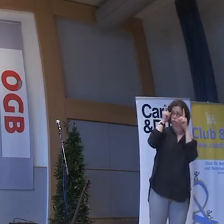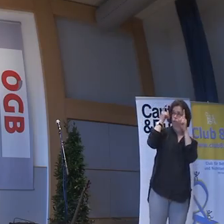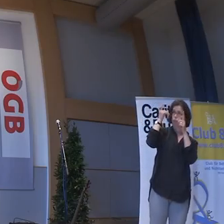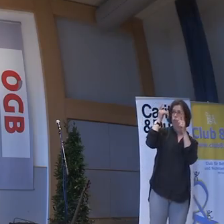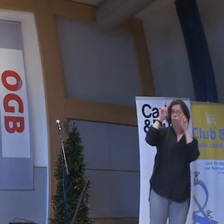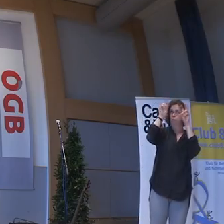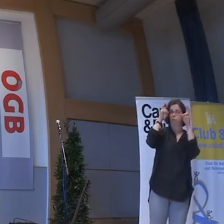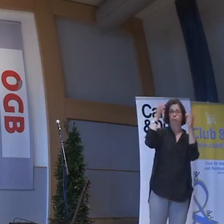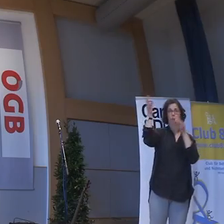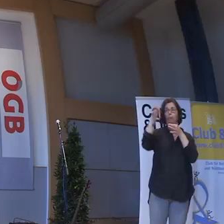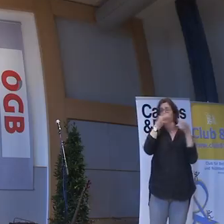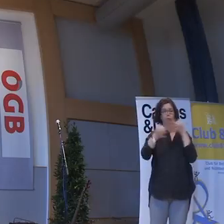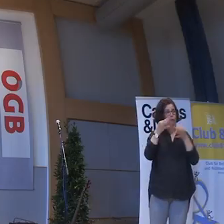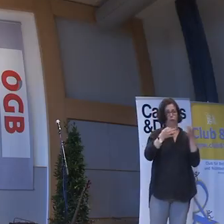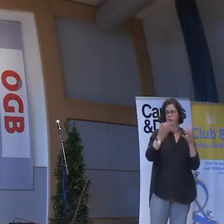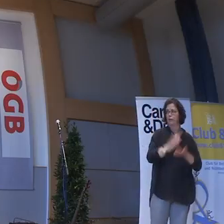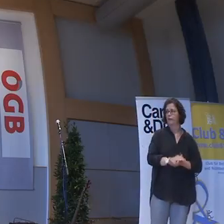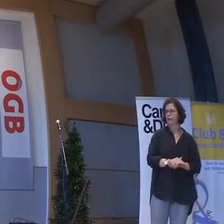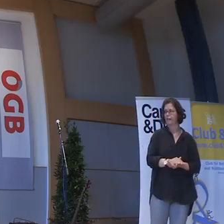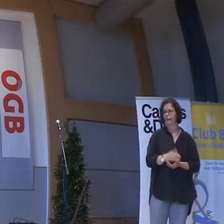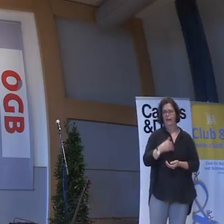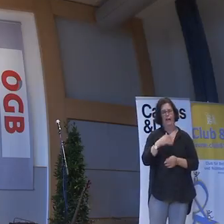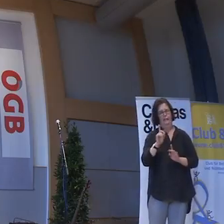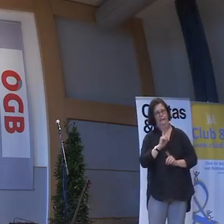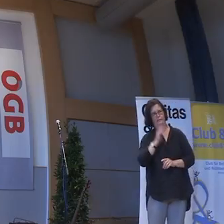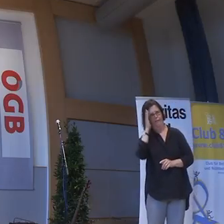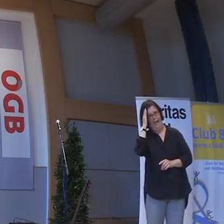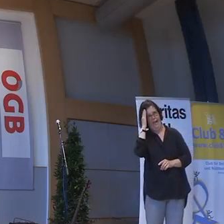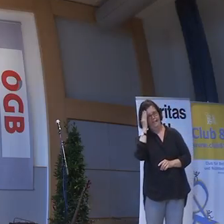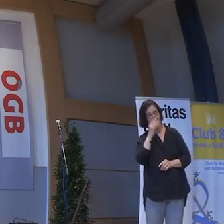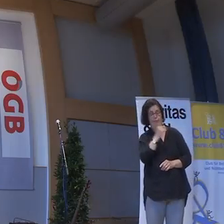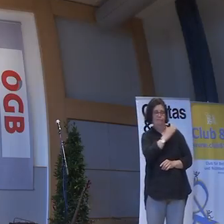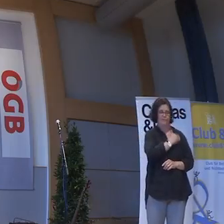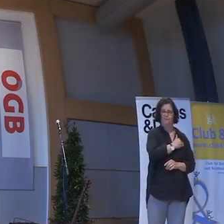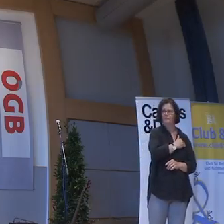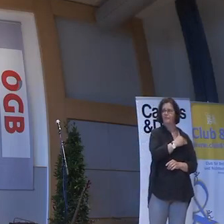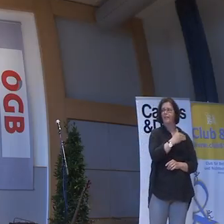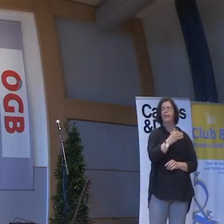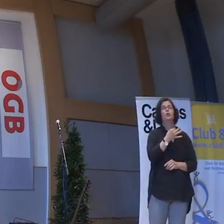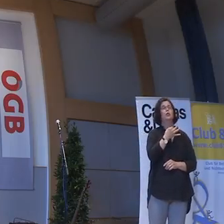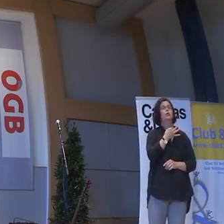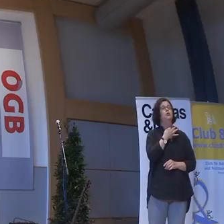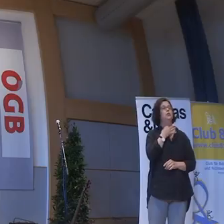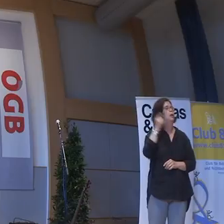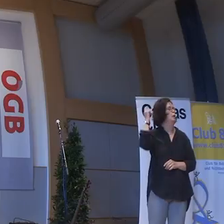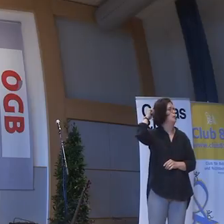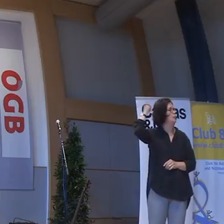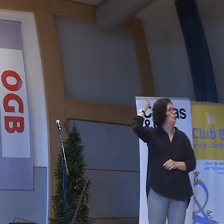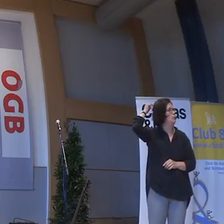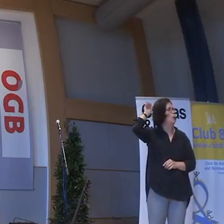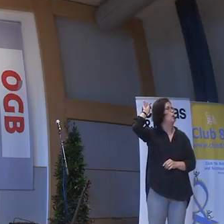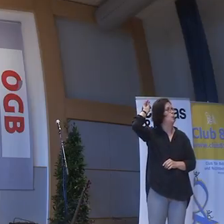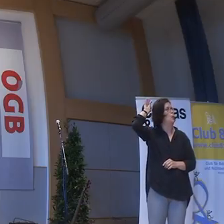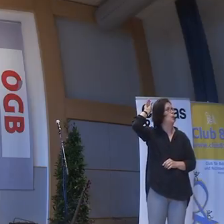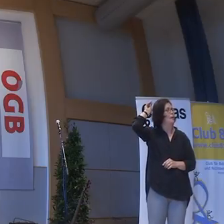das ist einmal so. Ich weiß aber auch, dass ich gleichzeitig eine kleine Stimme im Hinterkopf habe, sagt,